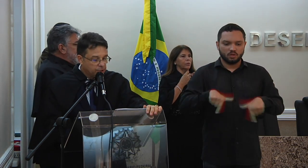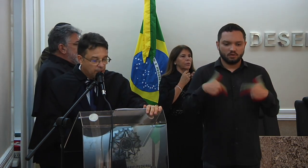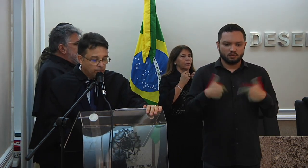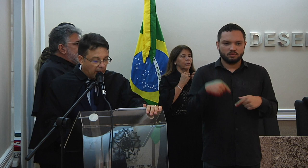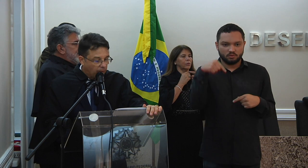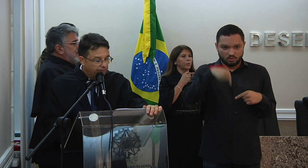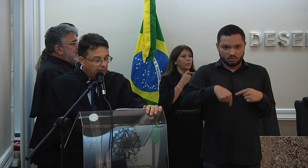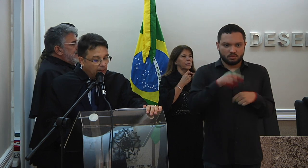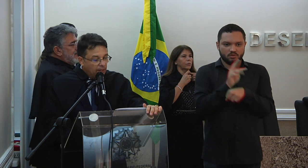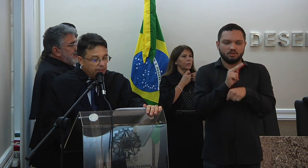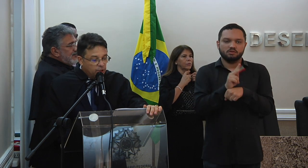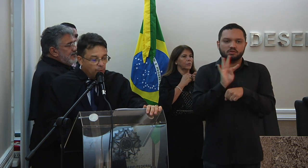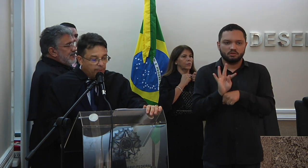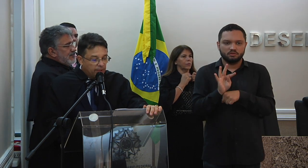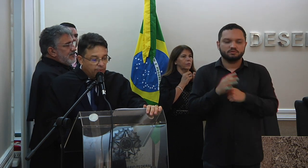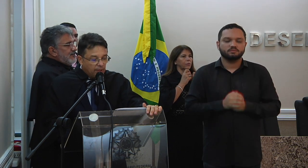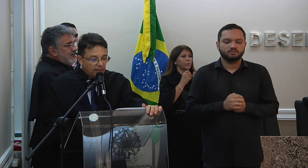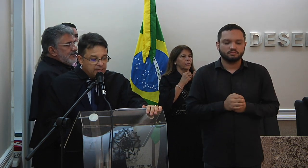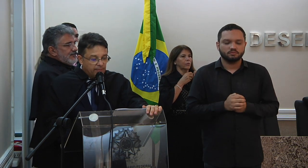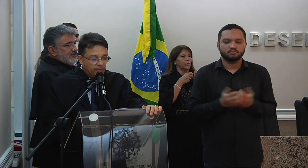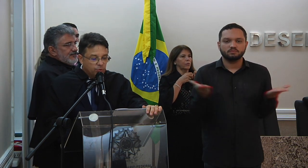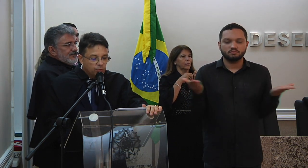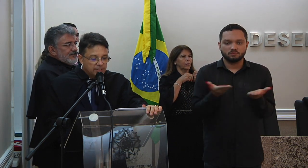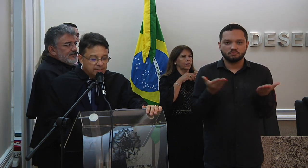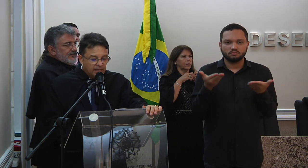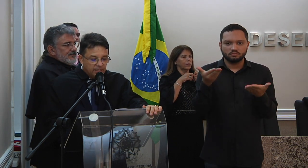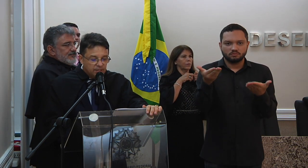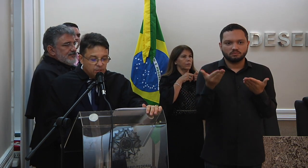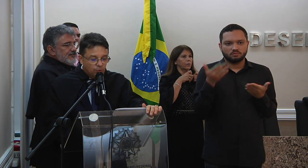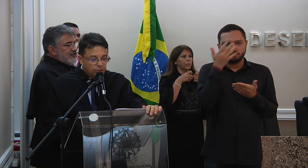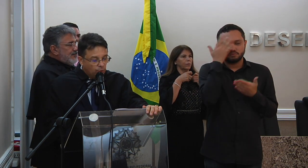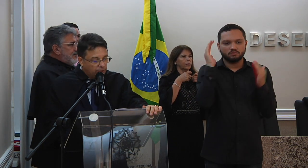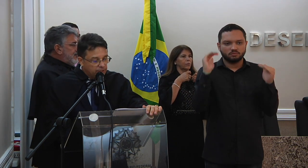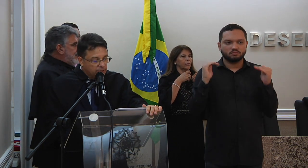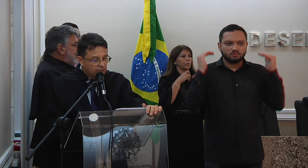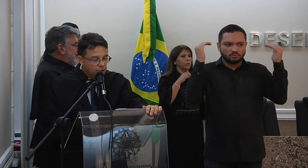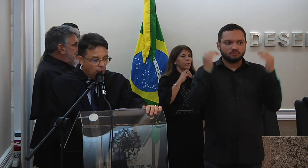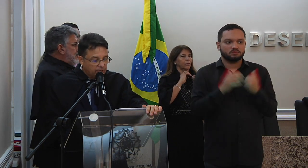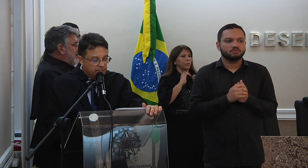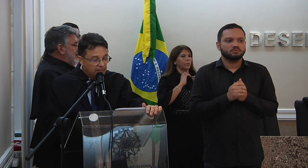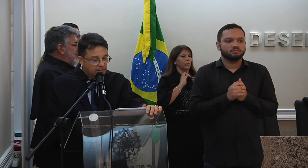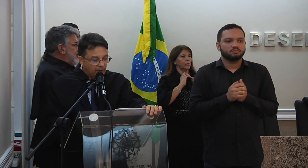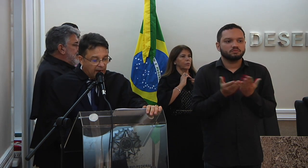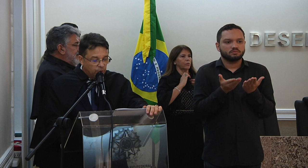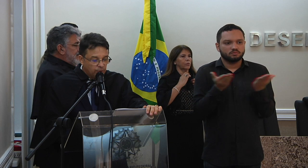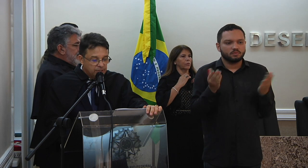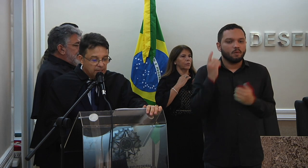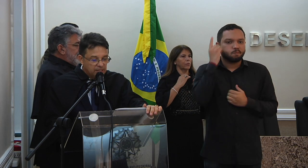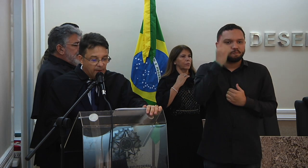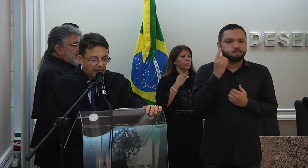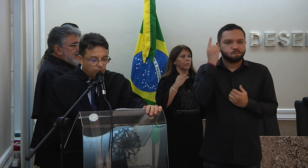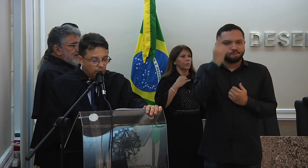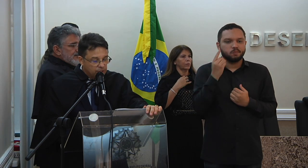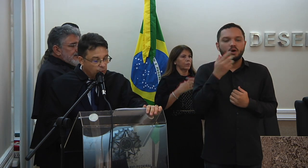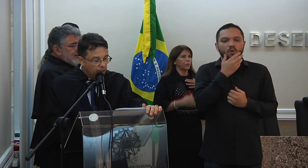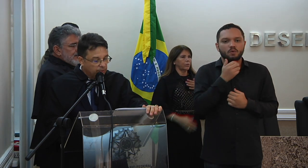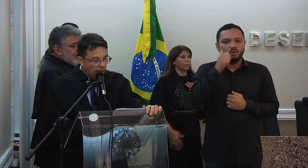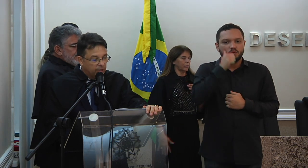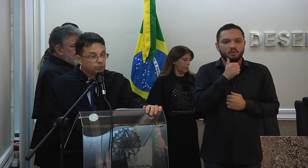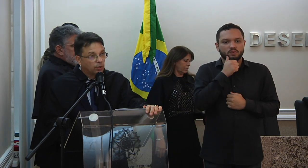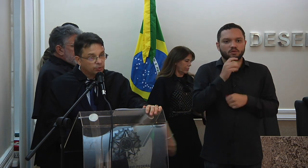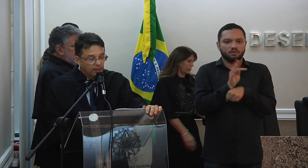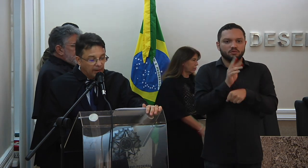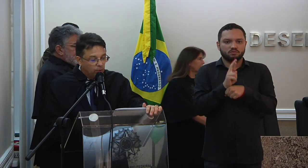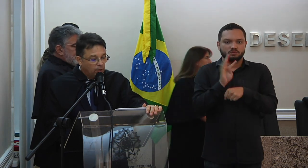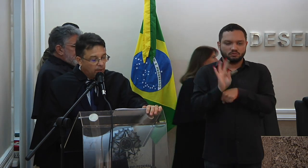deste tribunal. Neste momento recebemos suas excelências os senhores e senhoras desembargadores e desembargadoras do